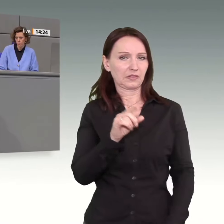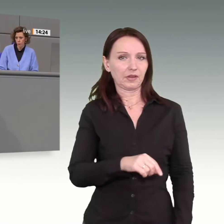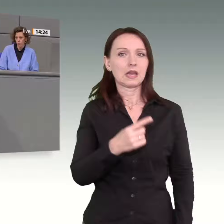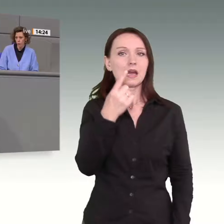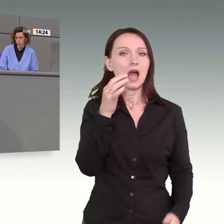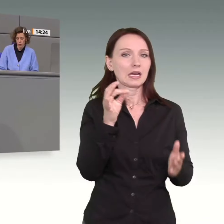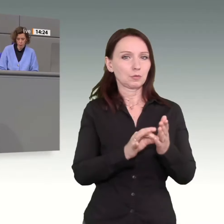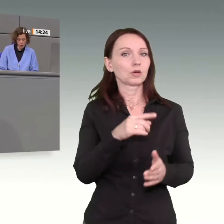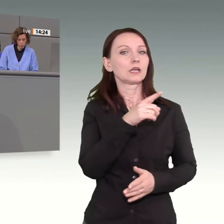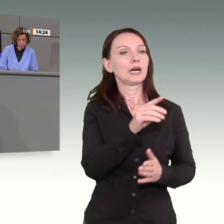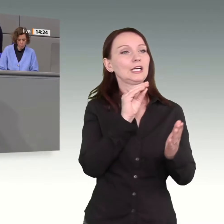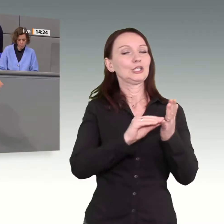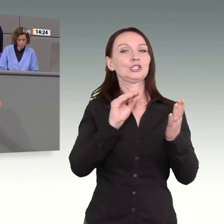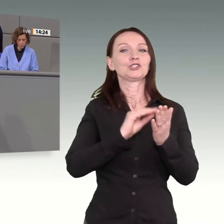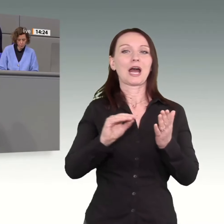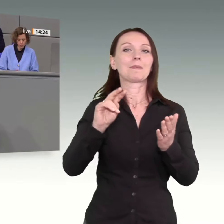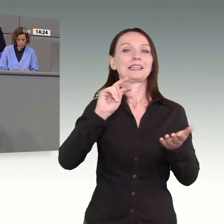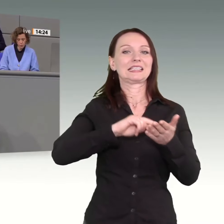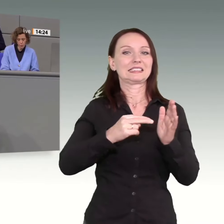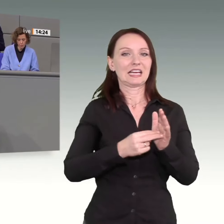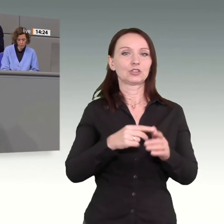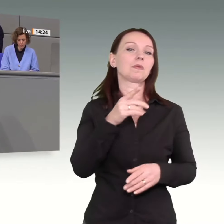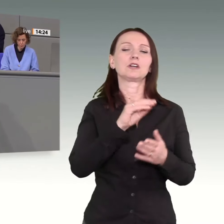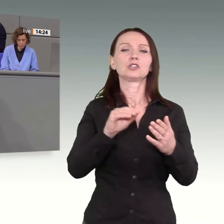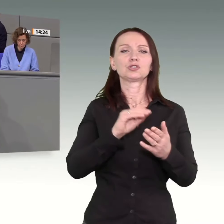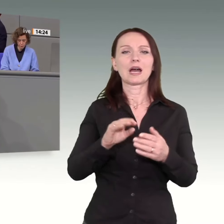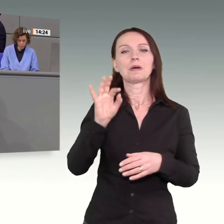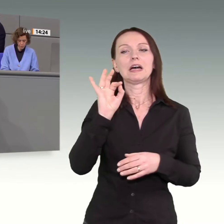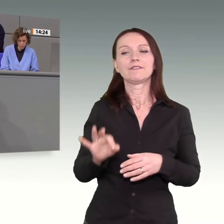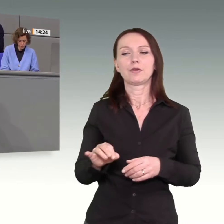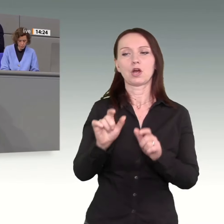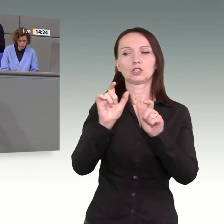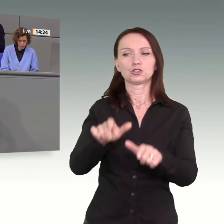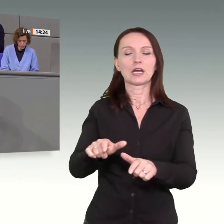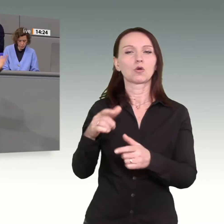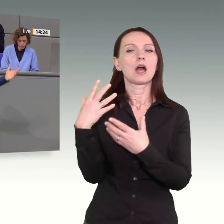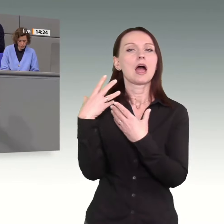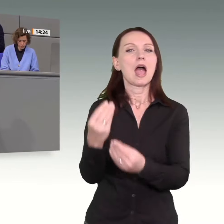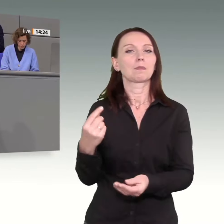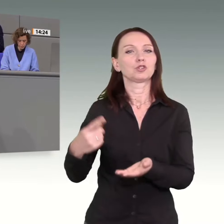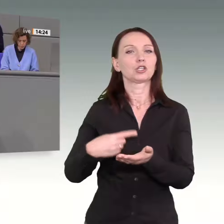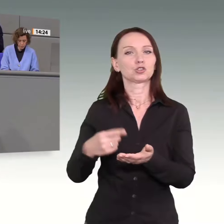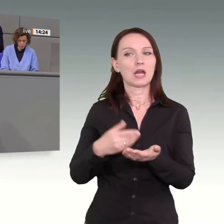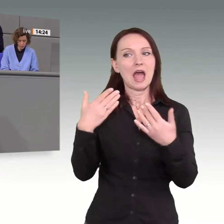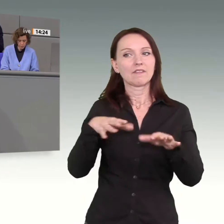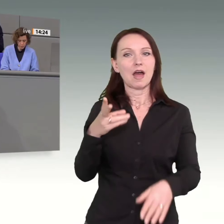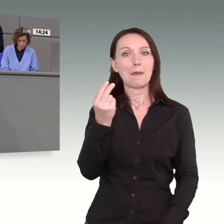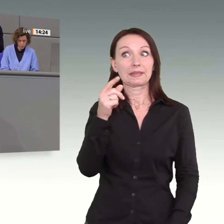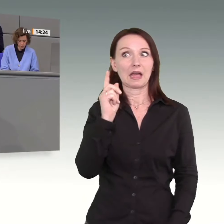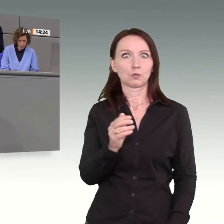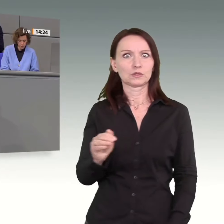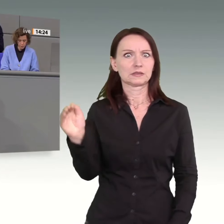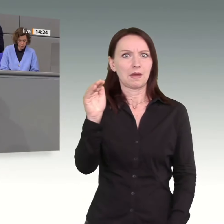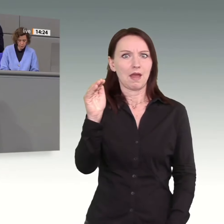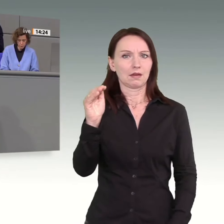technisch, aber Sie schreiben Freibeträge, Verschenkungs und Erbschaftssteuer, die müssen jetzt steigen. Wenn man